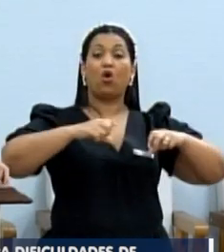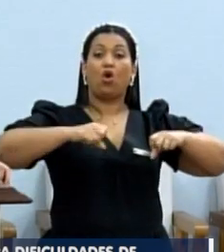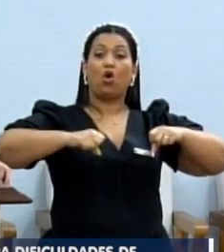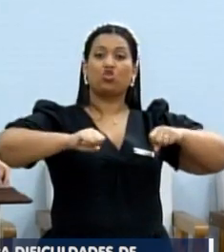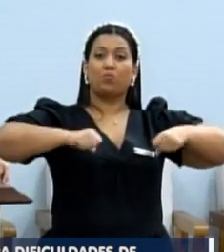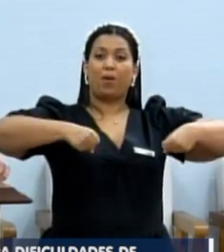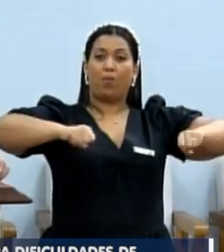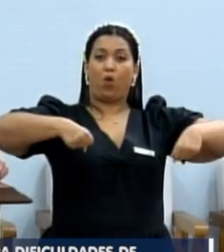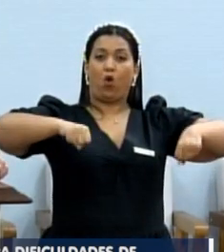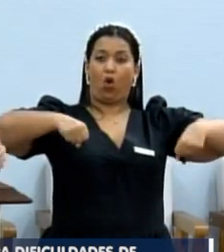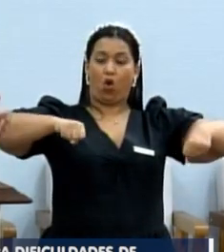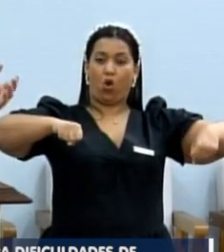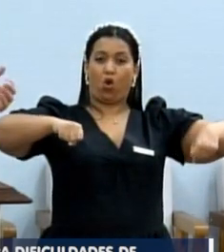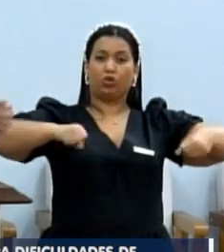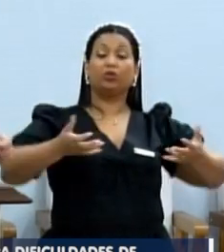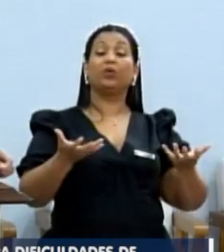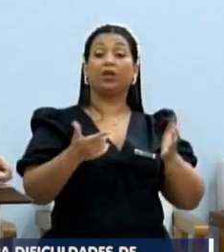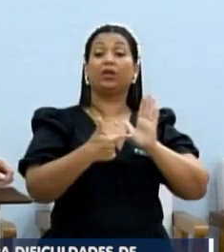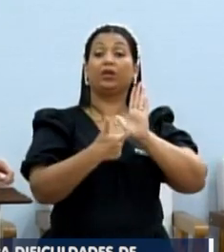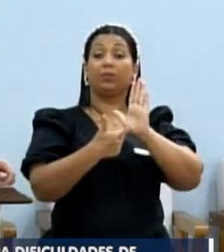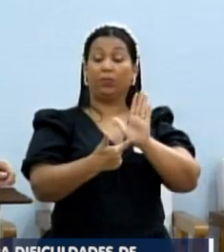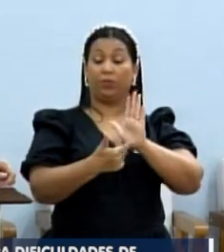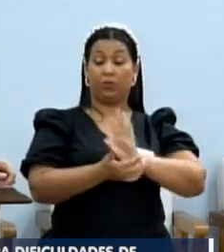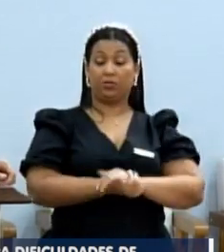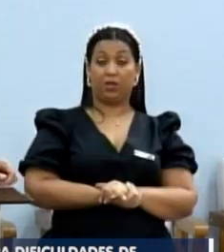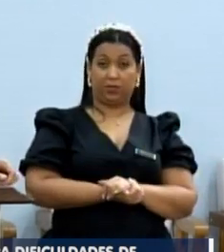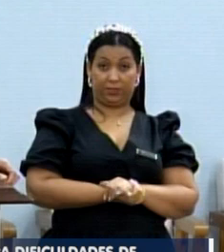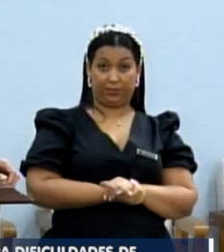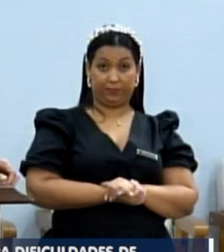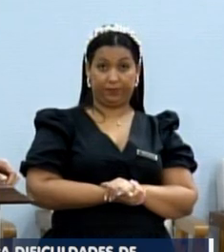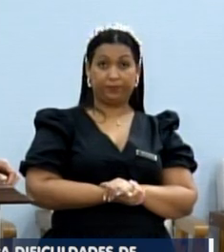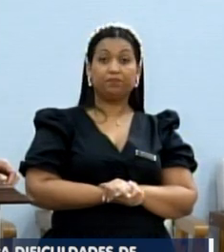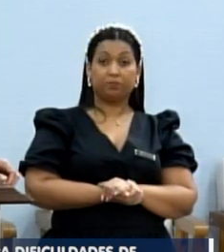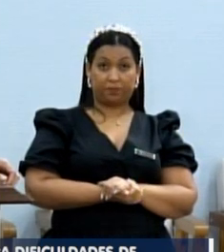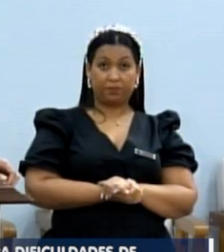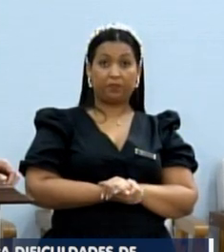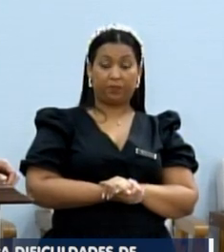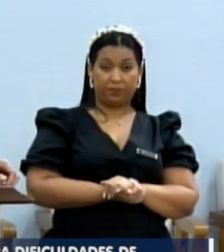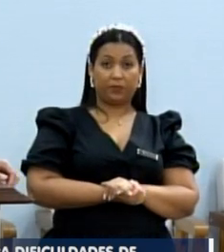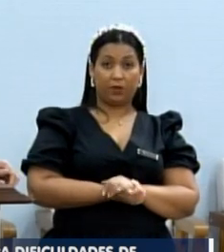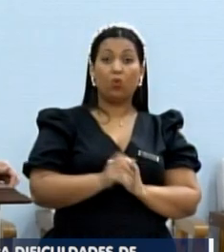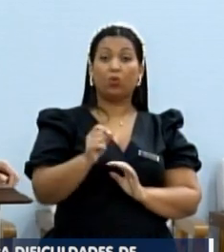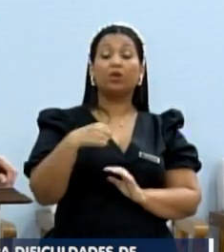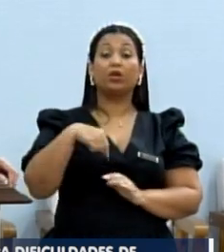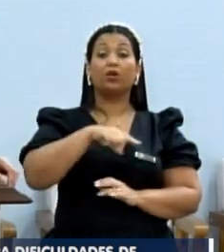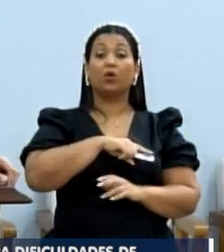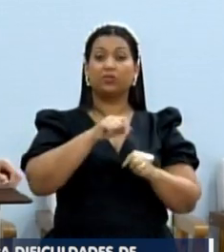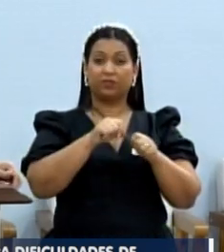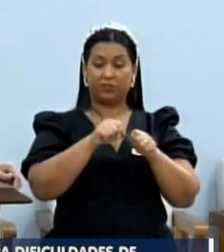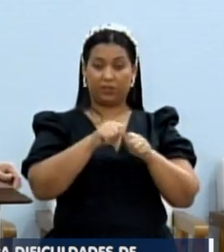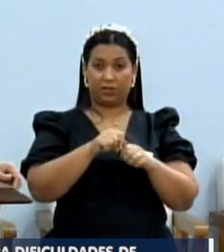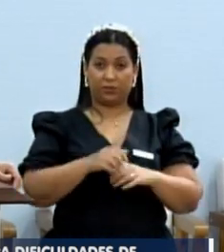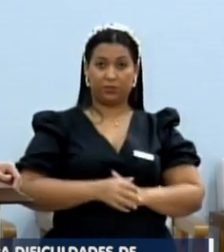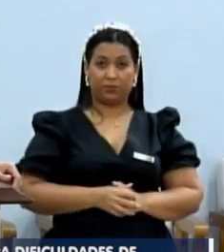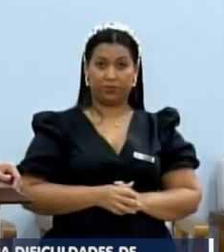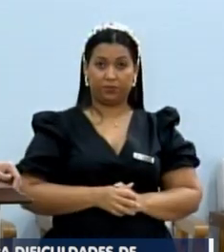gostaria de colocar, que colocasse o trecho aí da live que a gente fez, por gentileza.